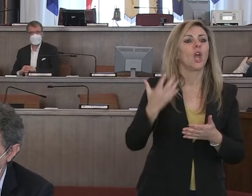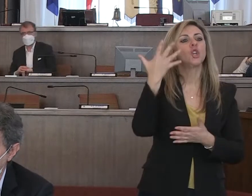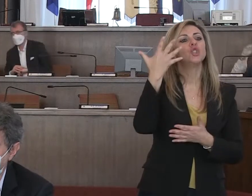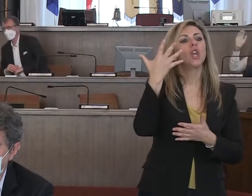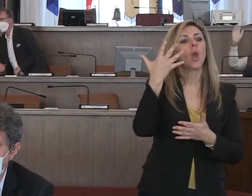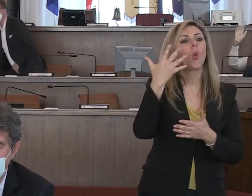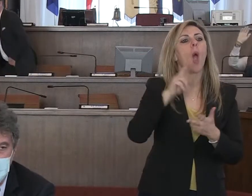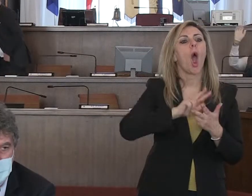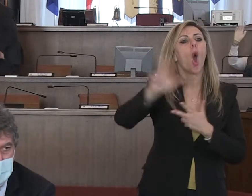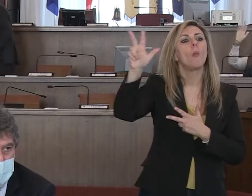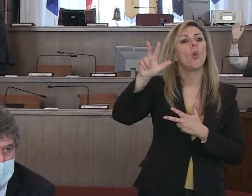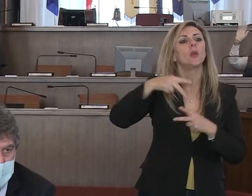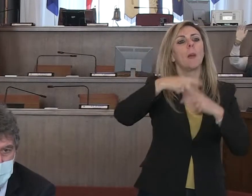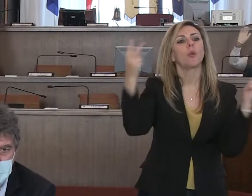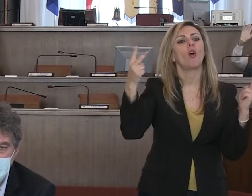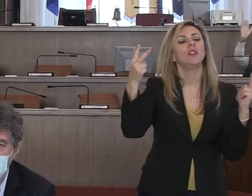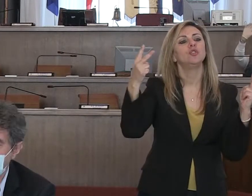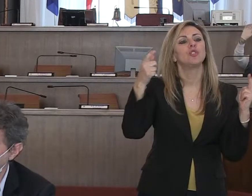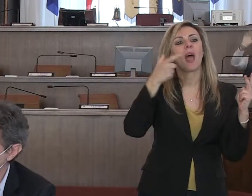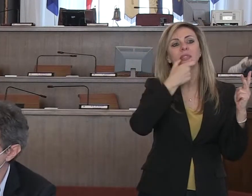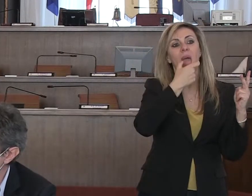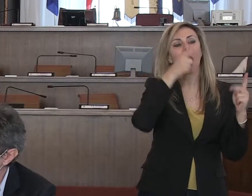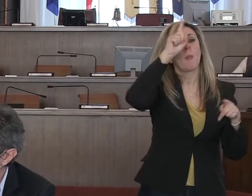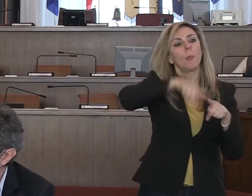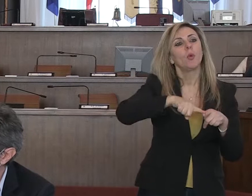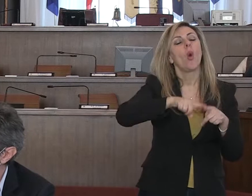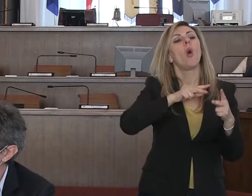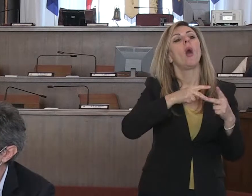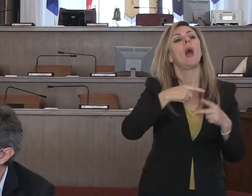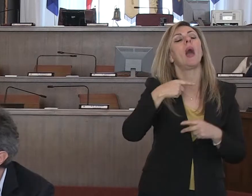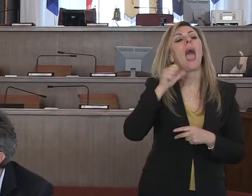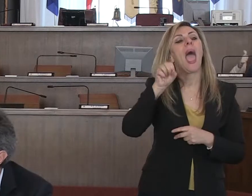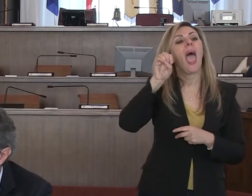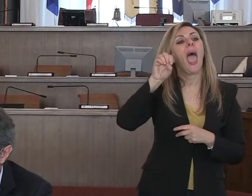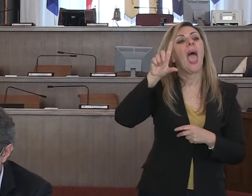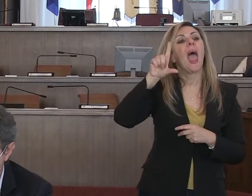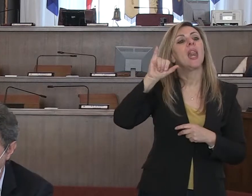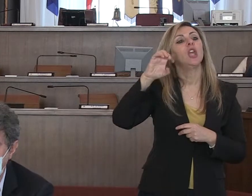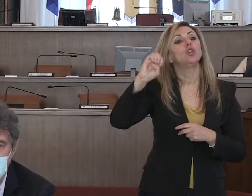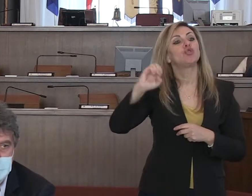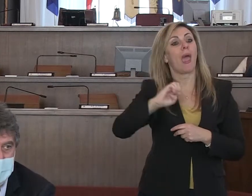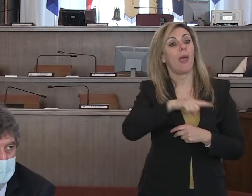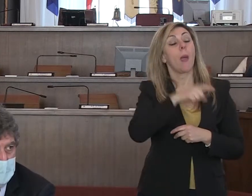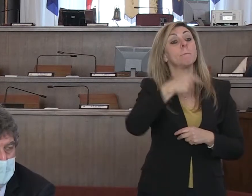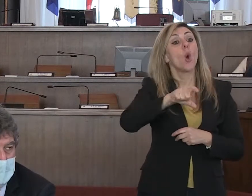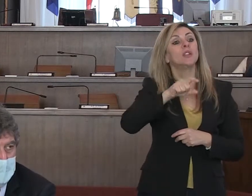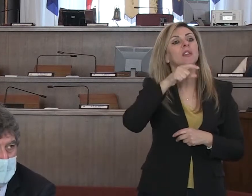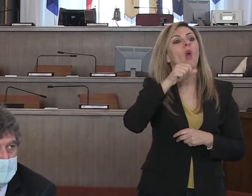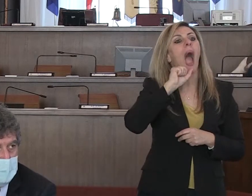della Valfino in provincia di Termo e per il comune di Elice, l'ho fatta su quei comuni perché su quei comuni le relazioni delle ASL